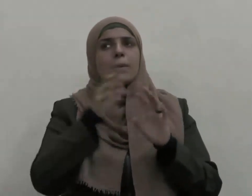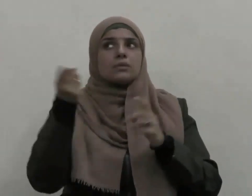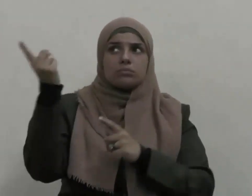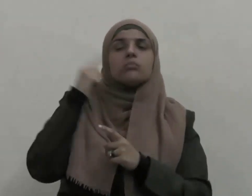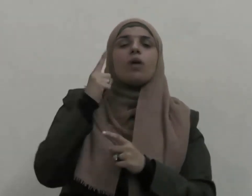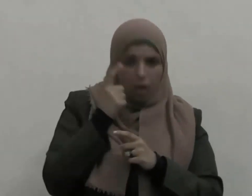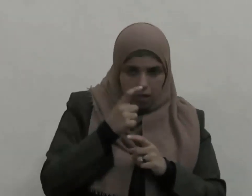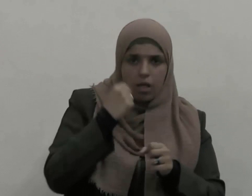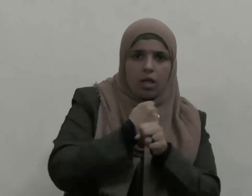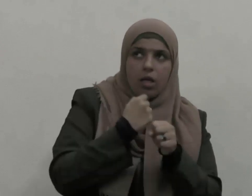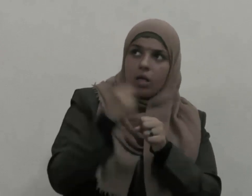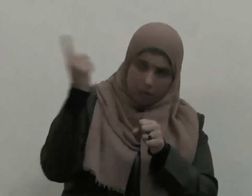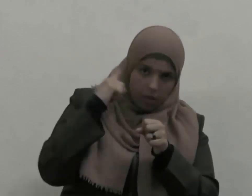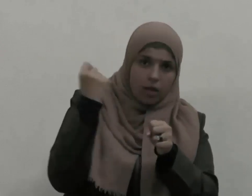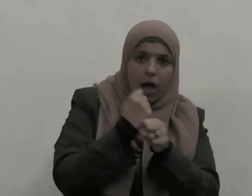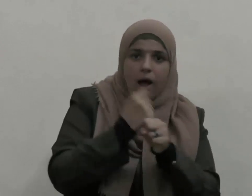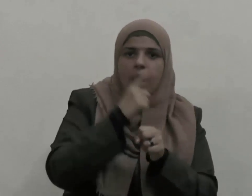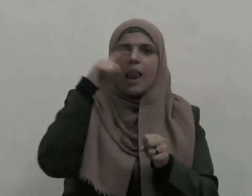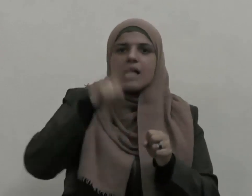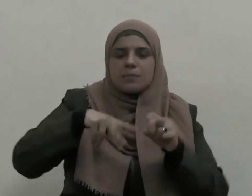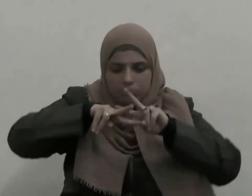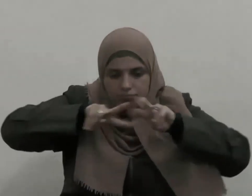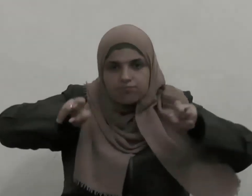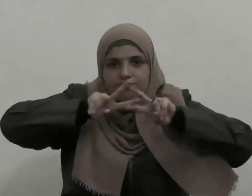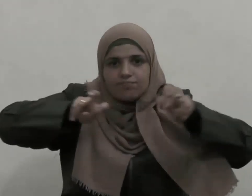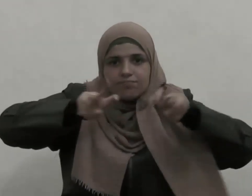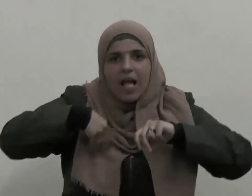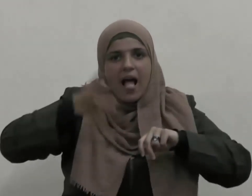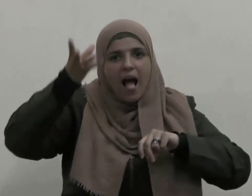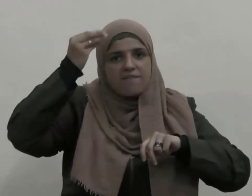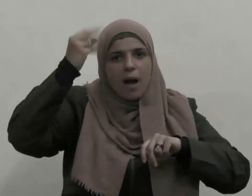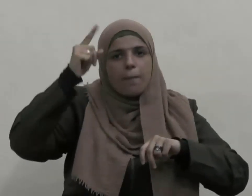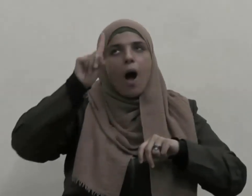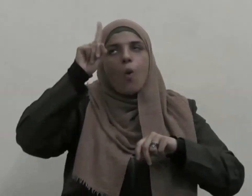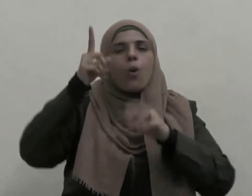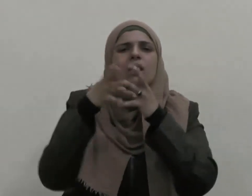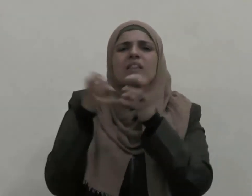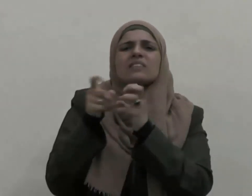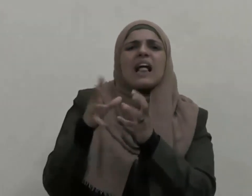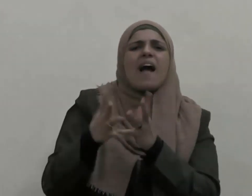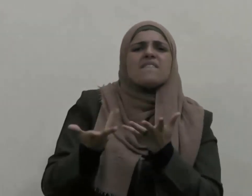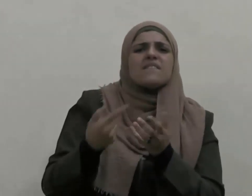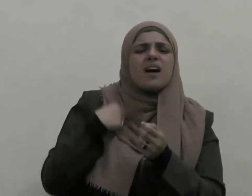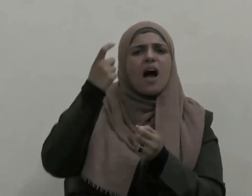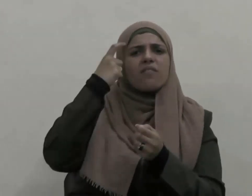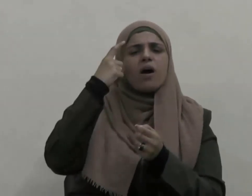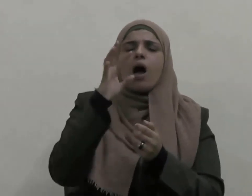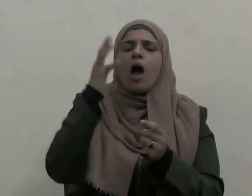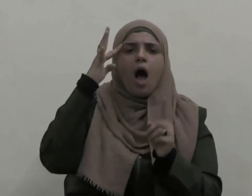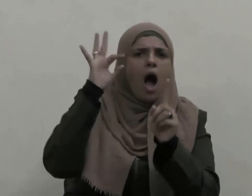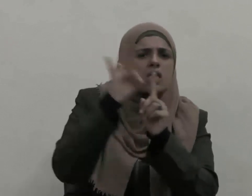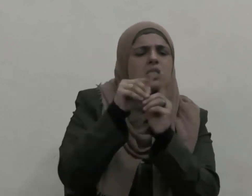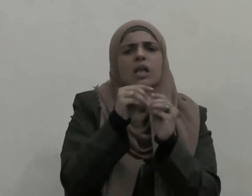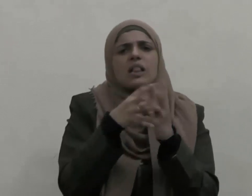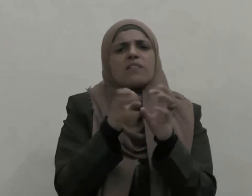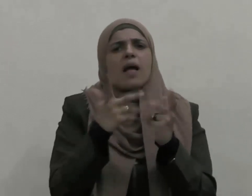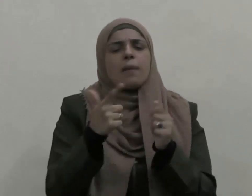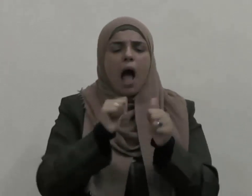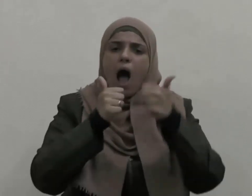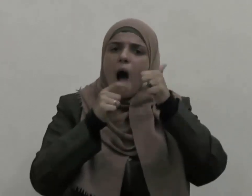دون غوص أو إدراك لفقه المقاصد أو الأولويات أو الواقع